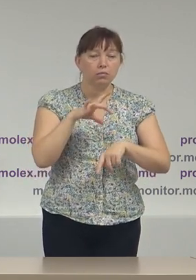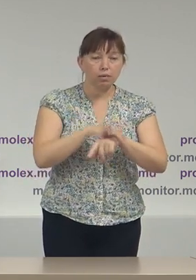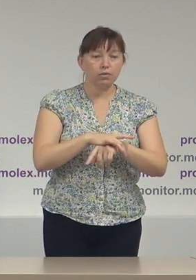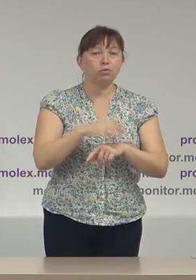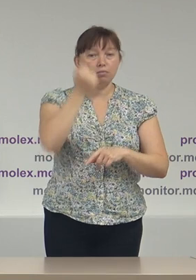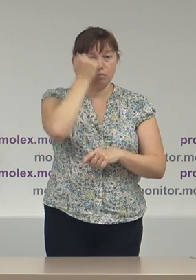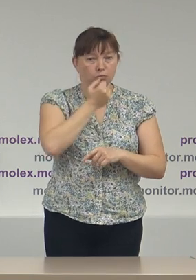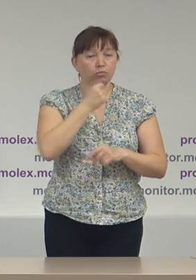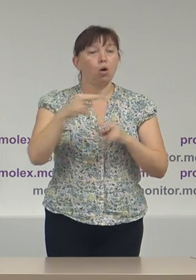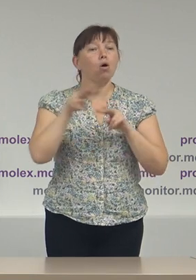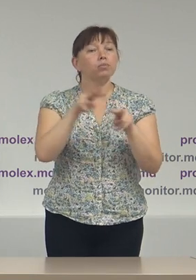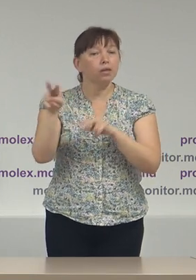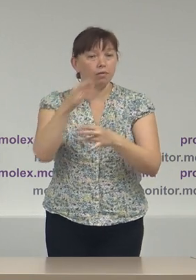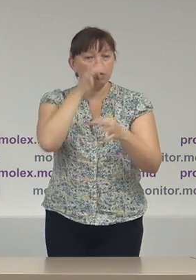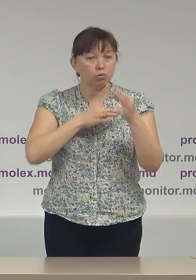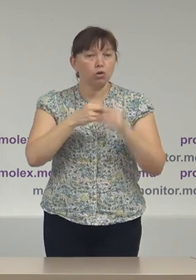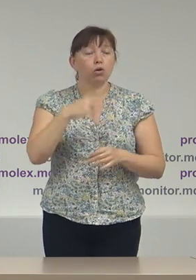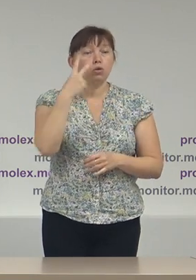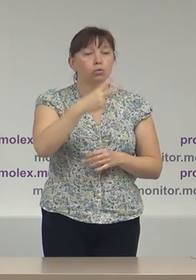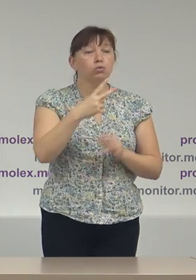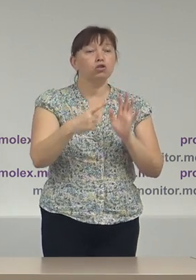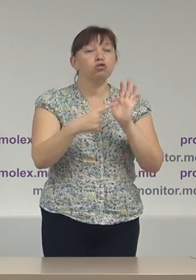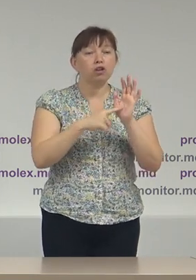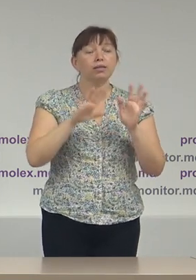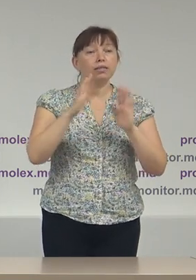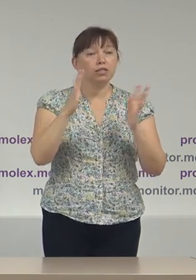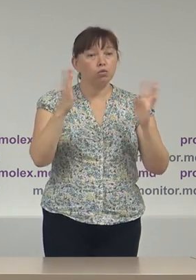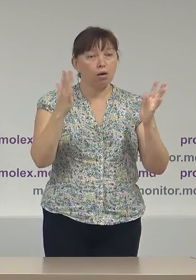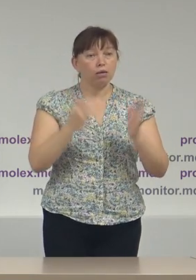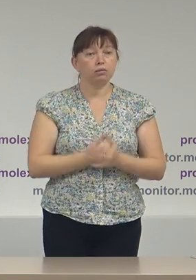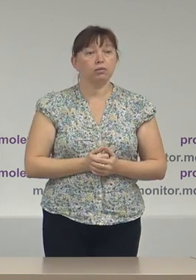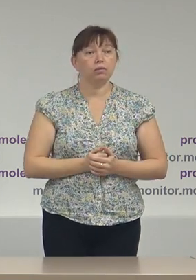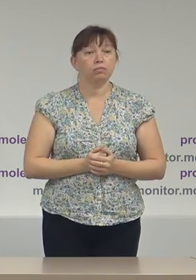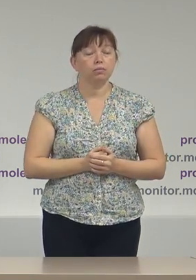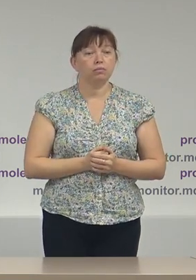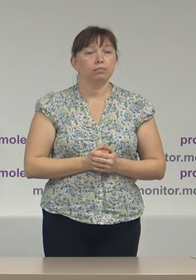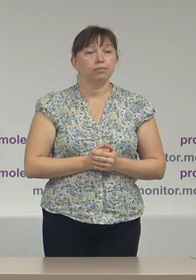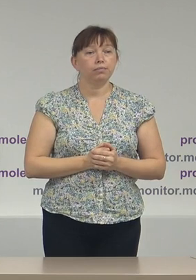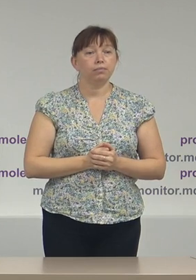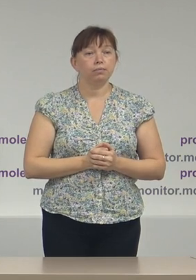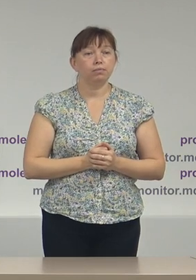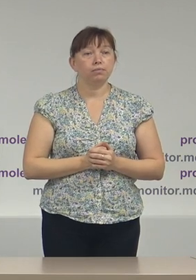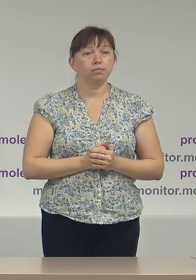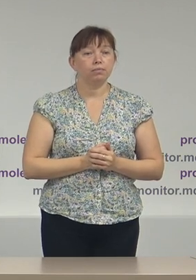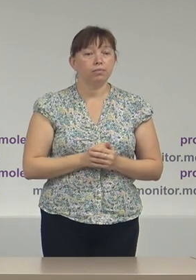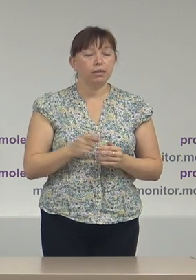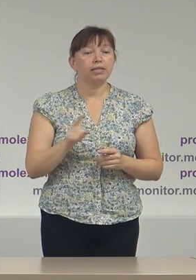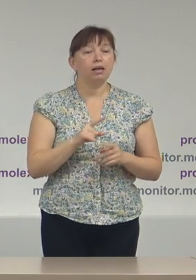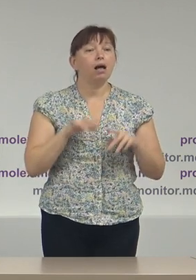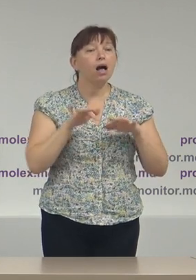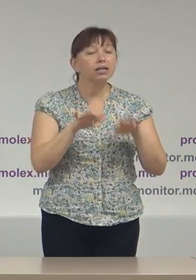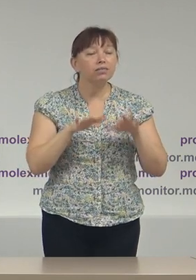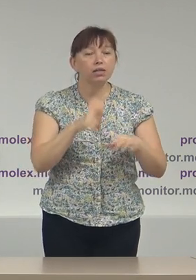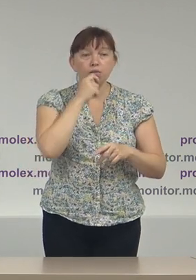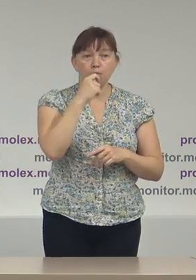observatorilor cel puțin 26 de situații de activități